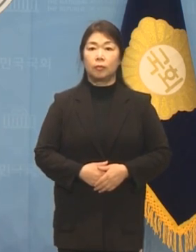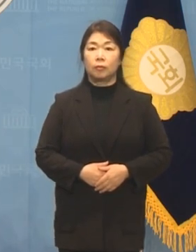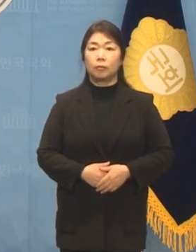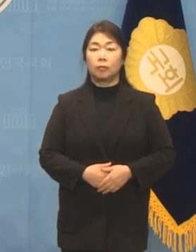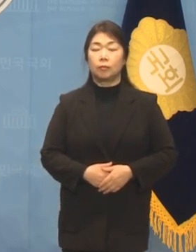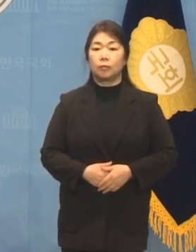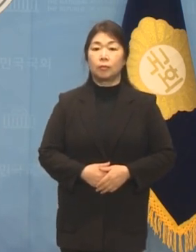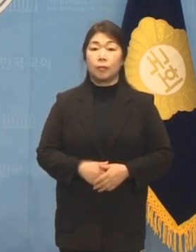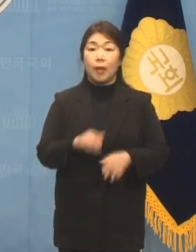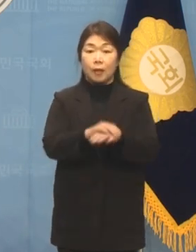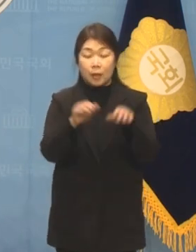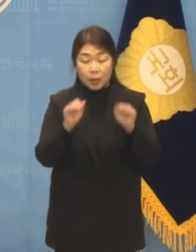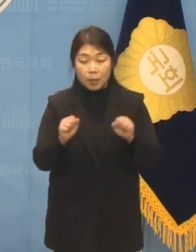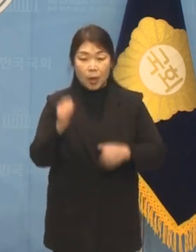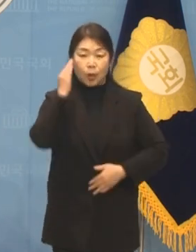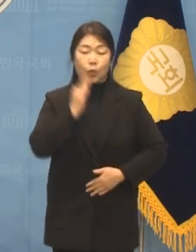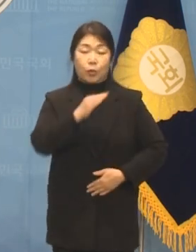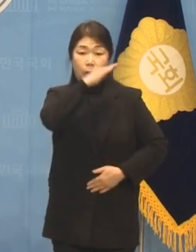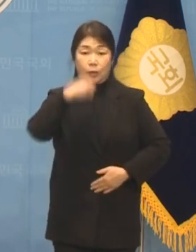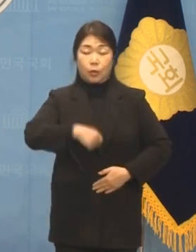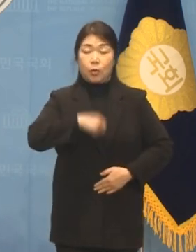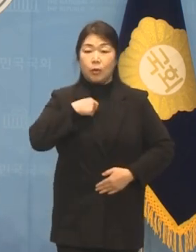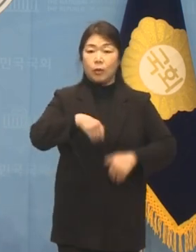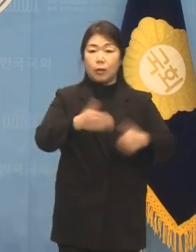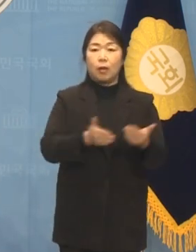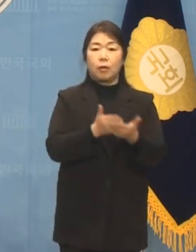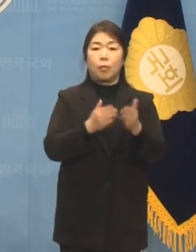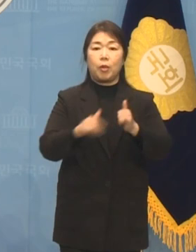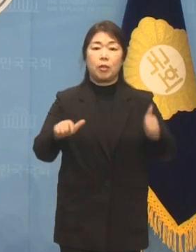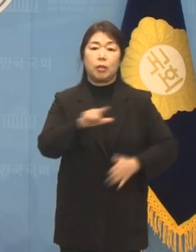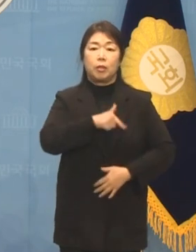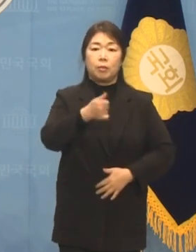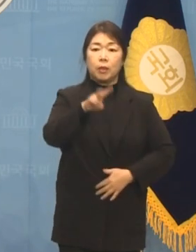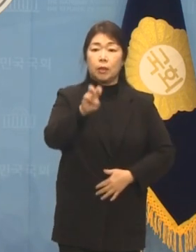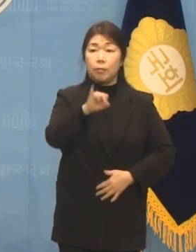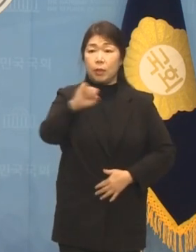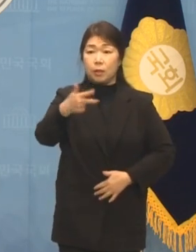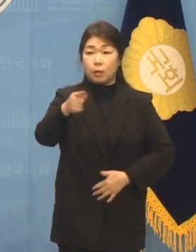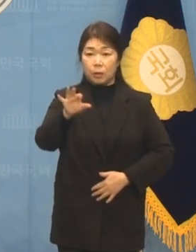안녕하십니까 녹색정의당 대변인 김민정입니다.